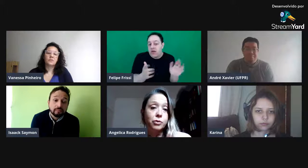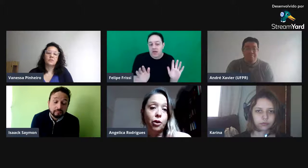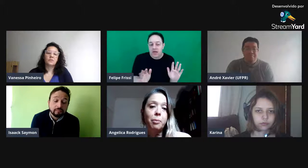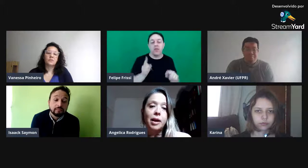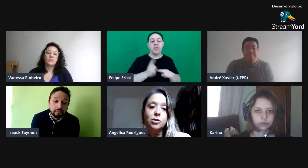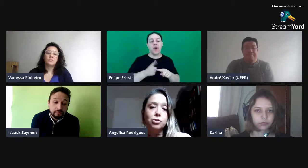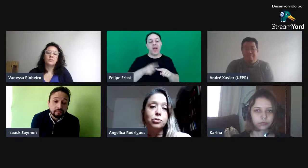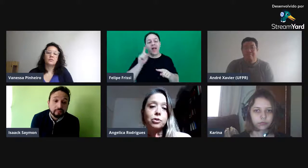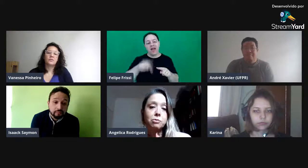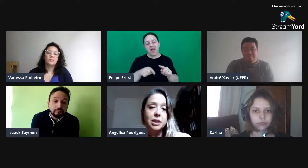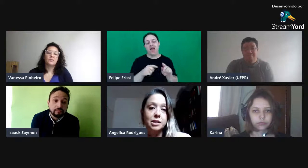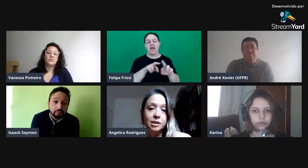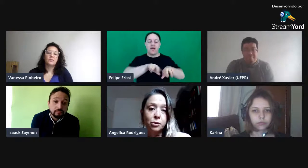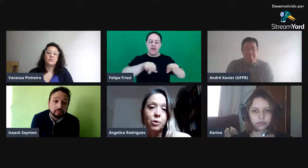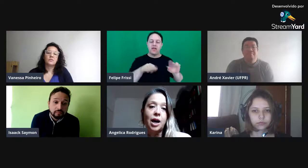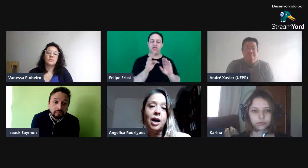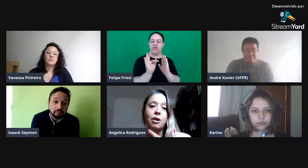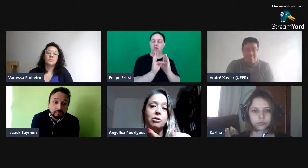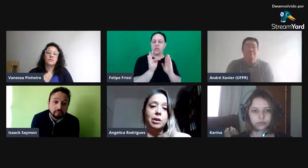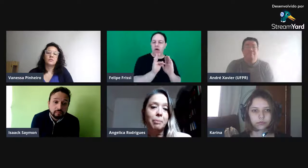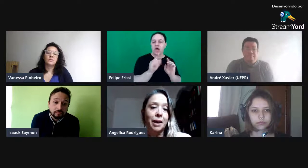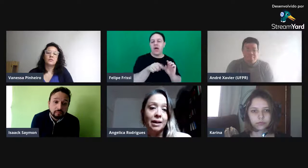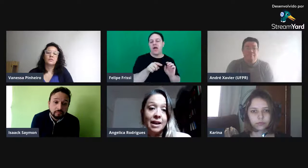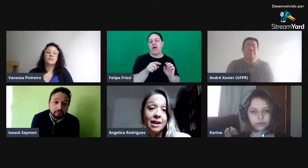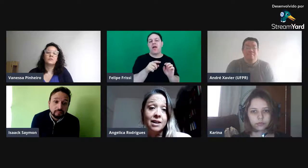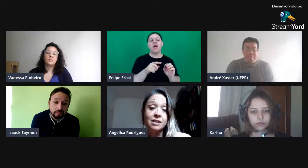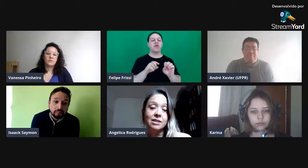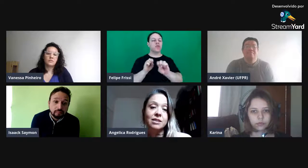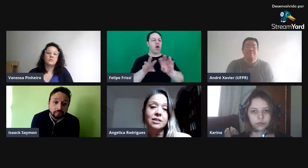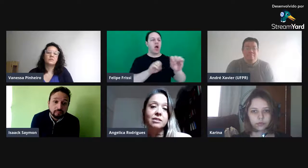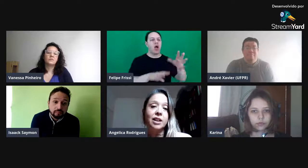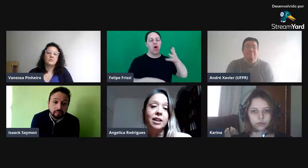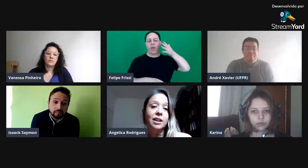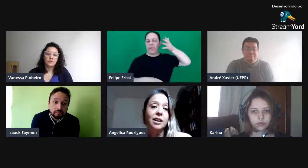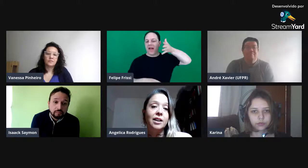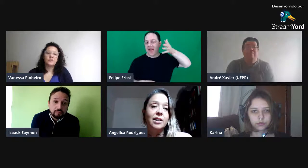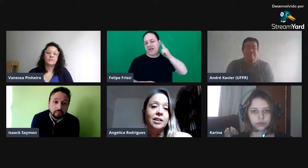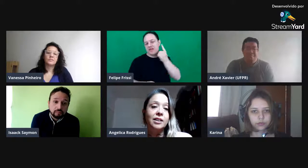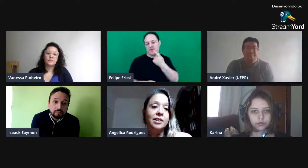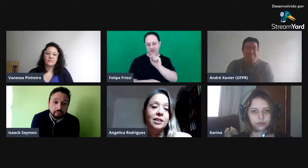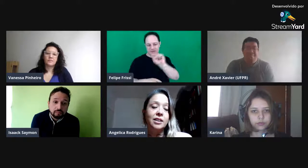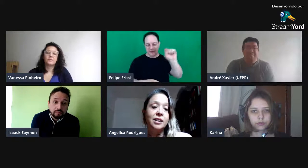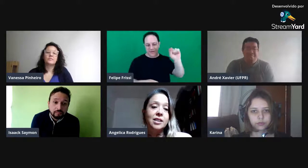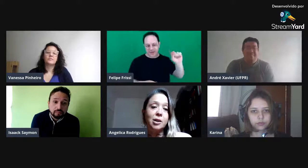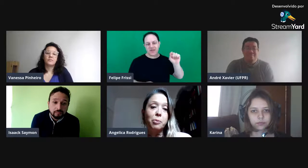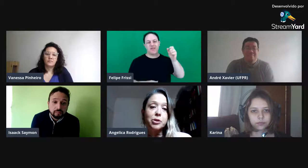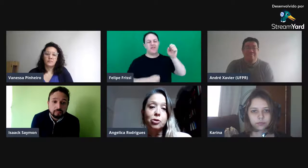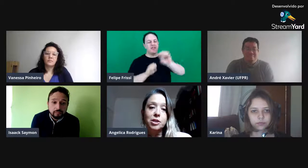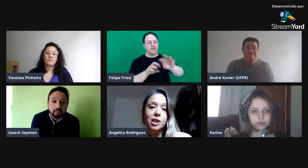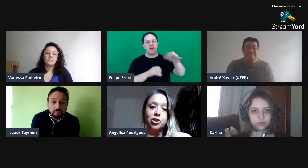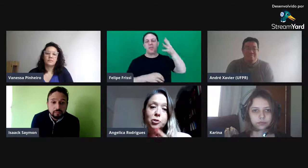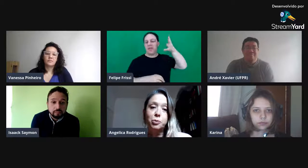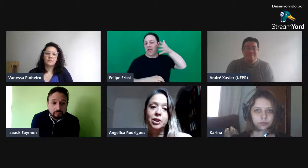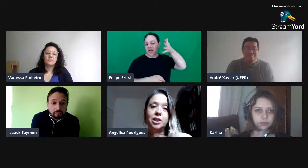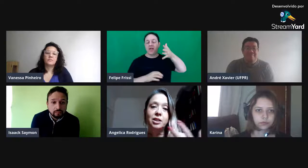formais, surdos ministrando aula, palestras, né? E são pessoas que a gente poderia